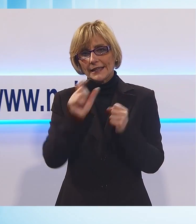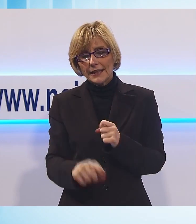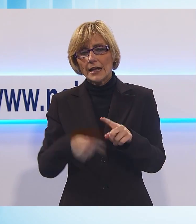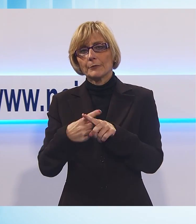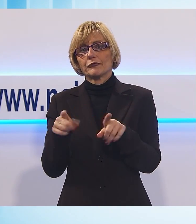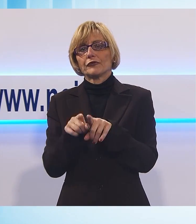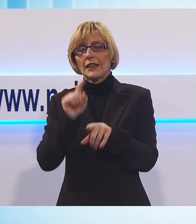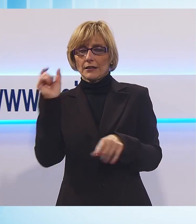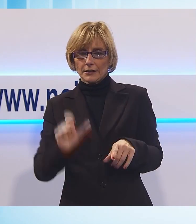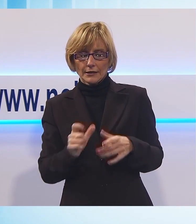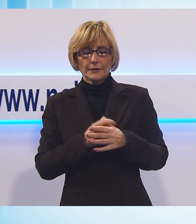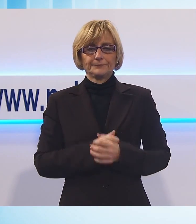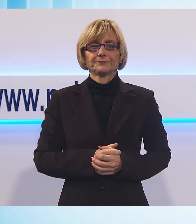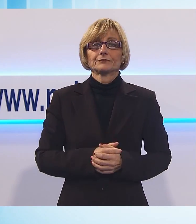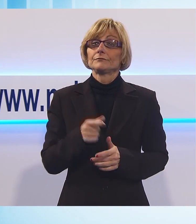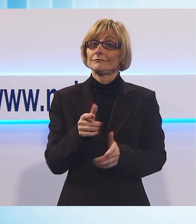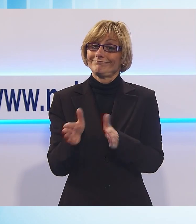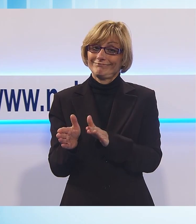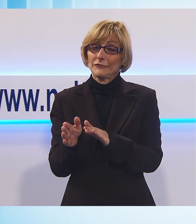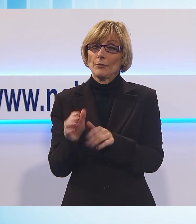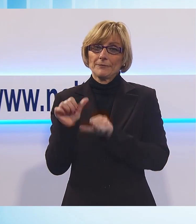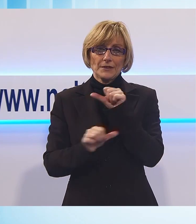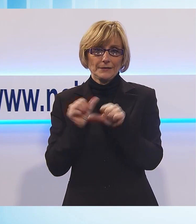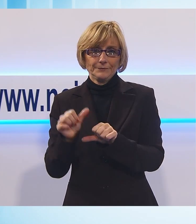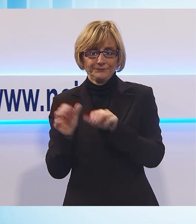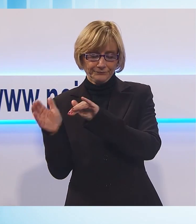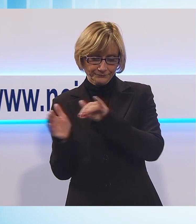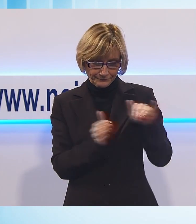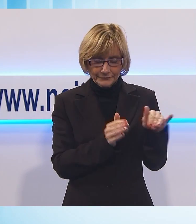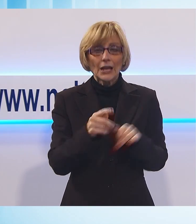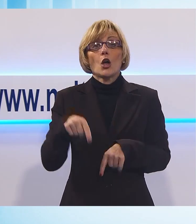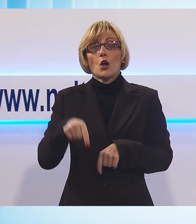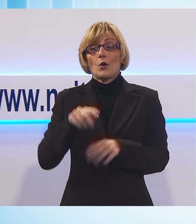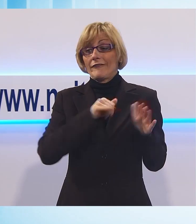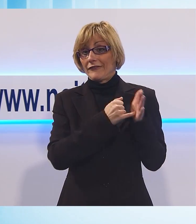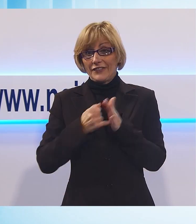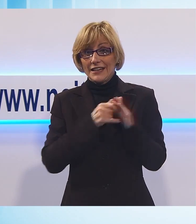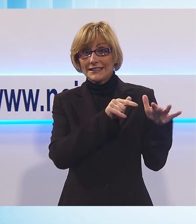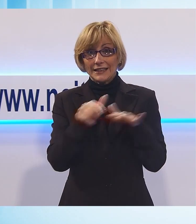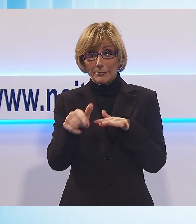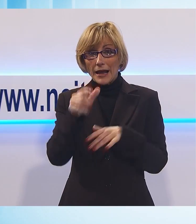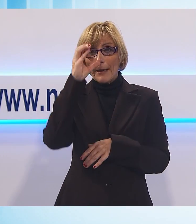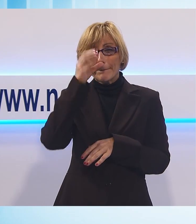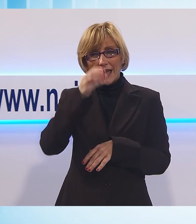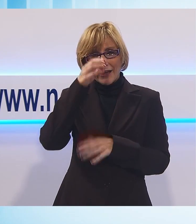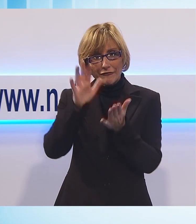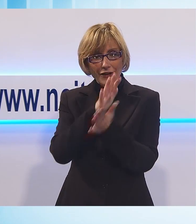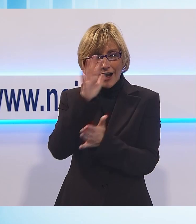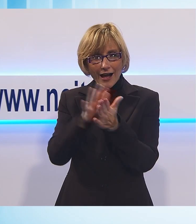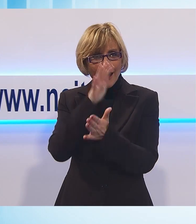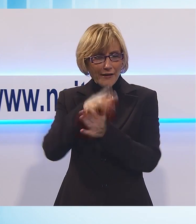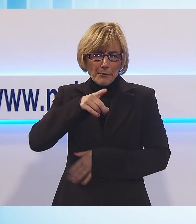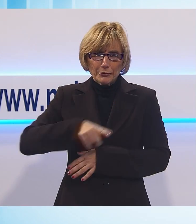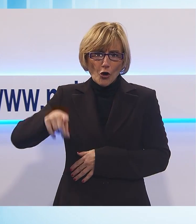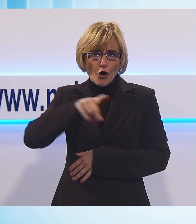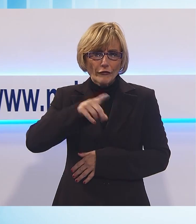'Italia. Parliamo della Befana, parliamo della Befana, il weekend sarà caratterizzato da tantissime Befanate un po' in tutta la